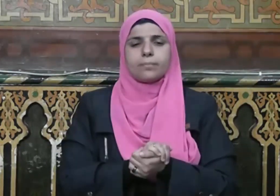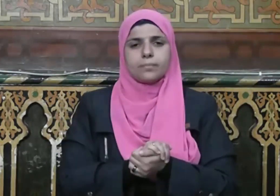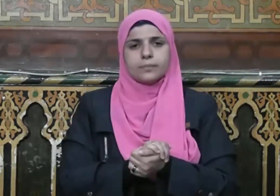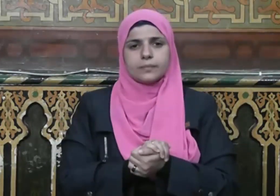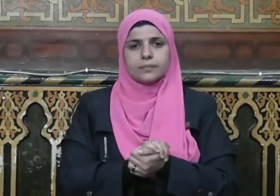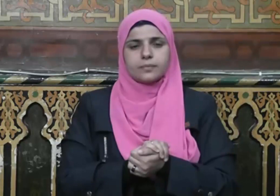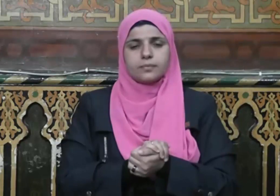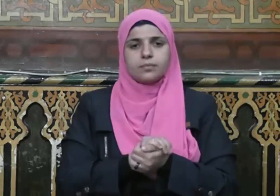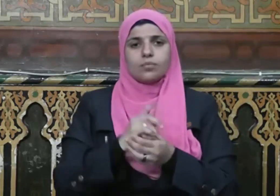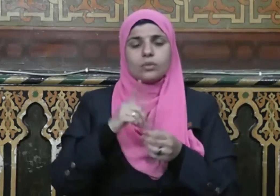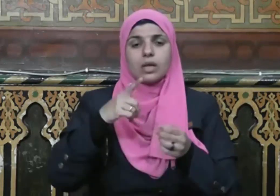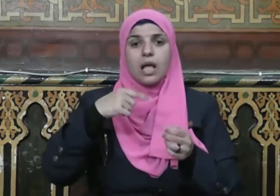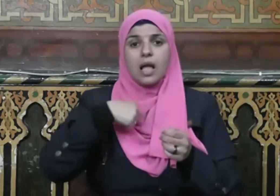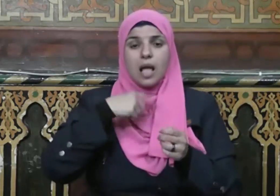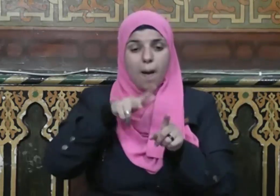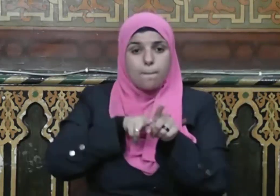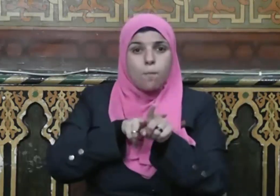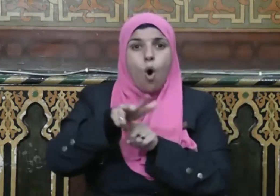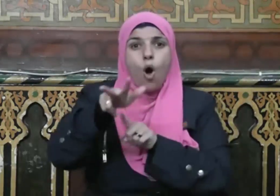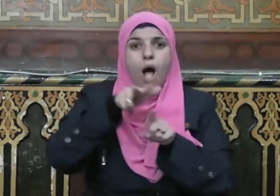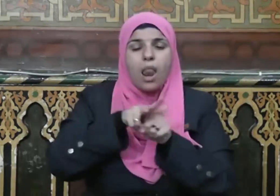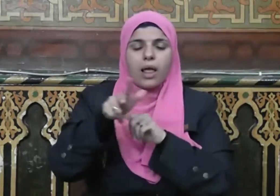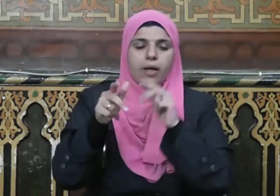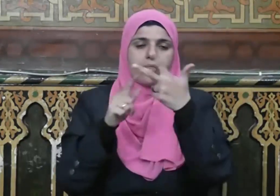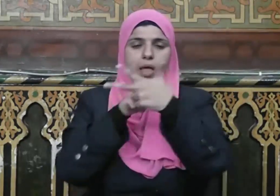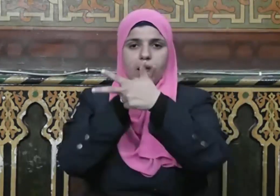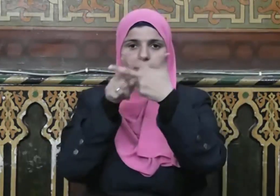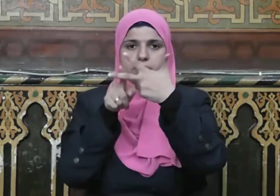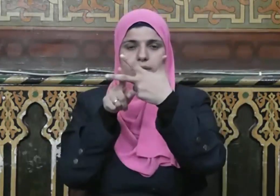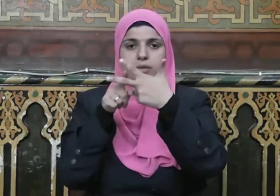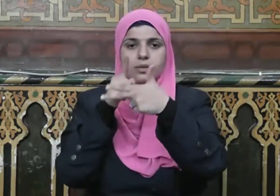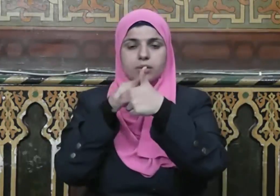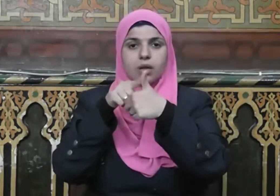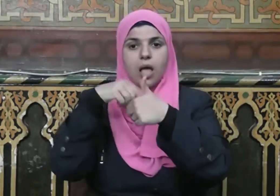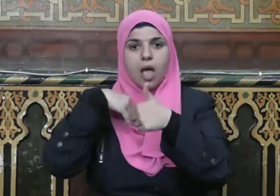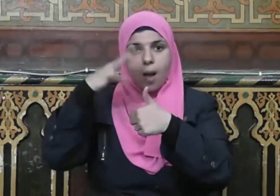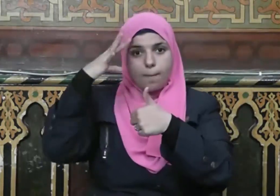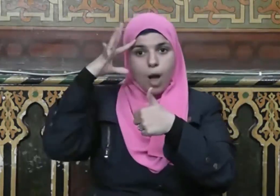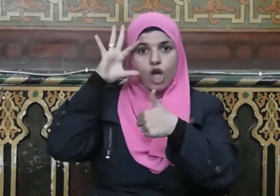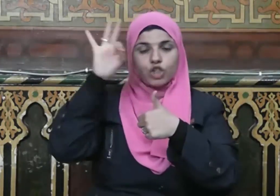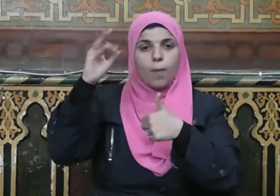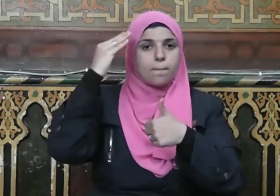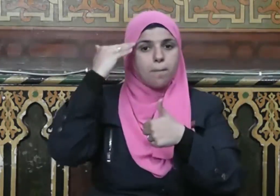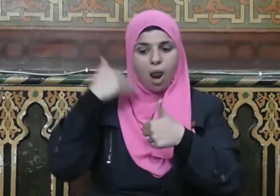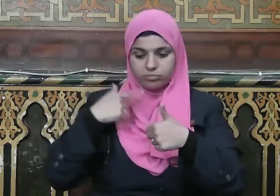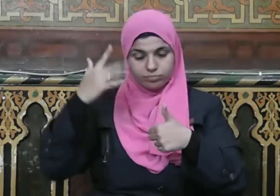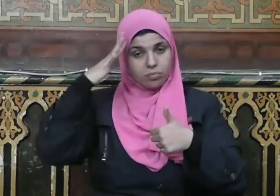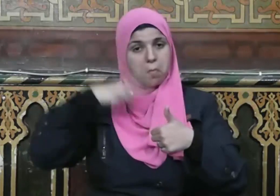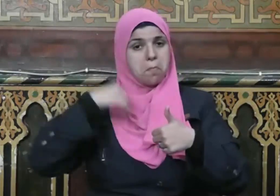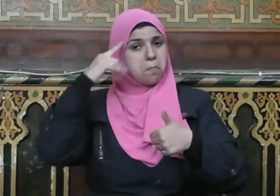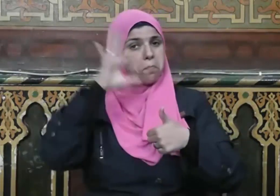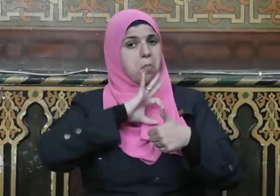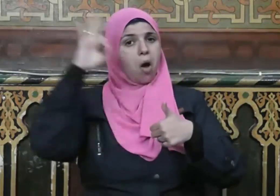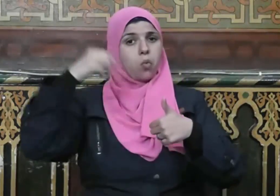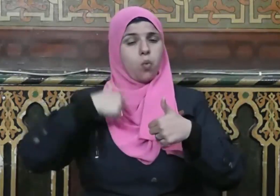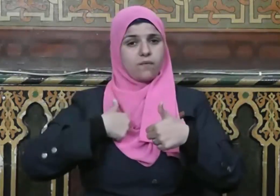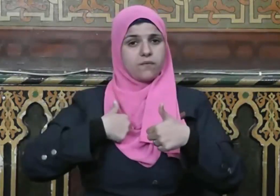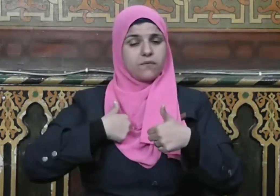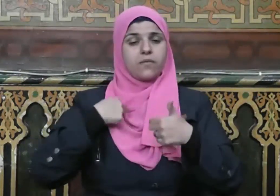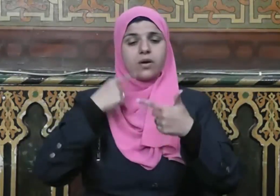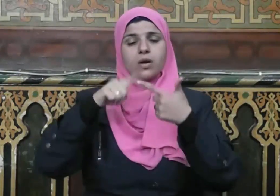المهلكات ثلاث إعجاب المرء بنفسه وشح المطاع